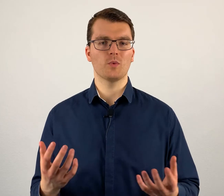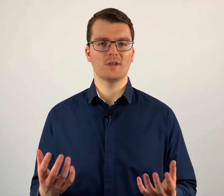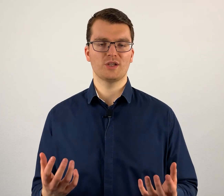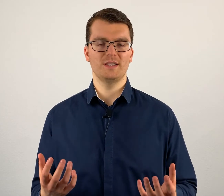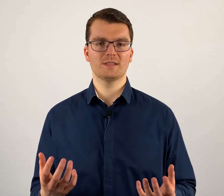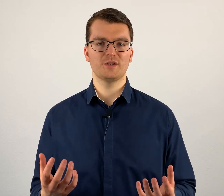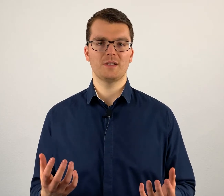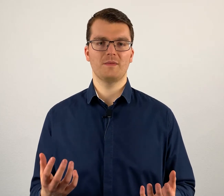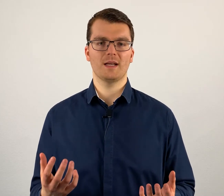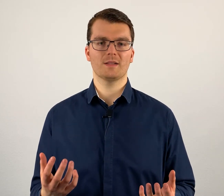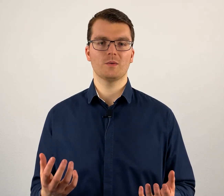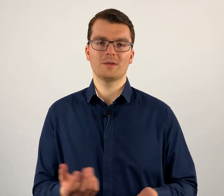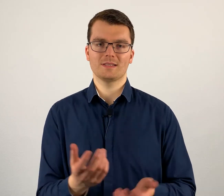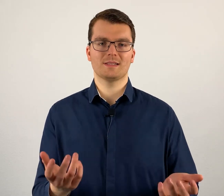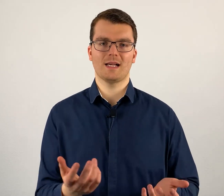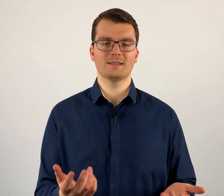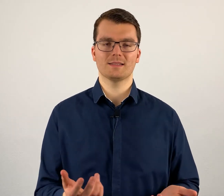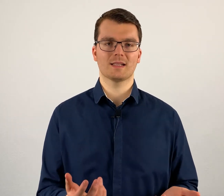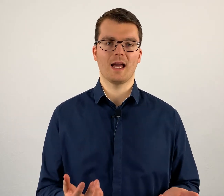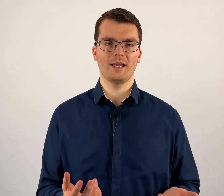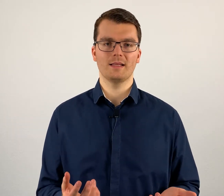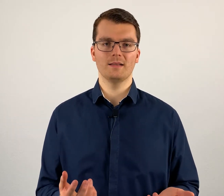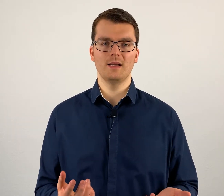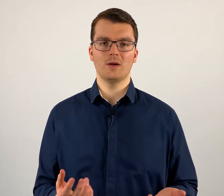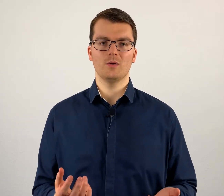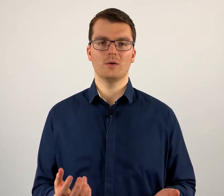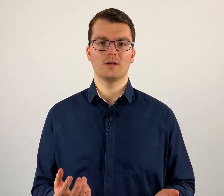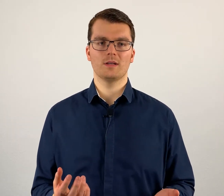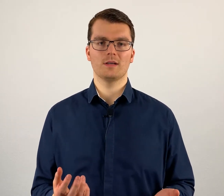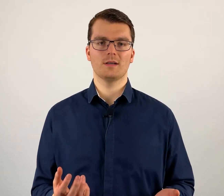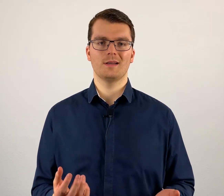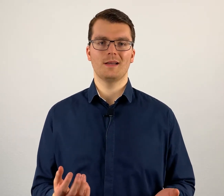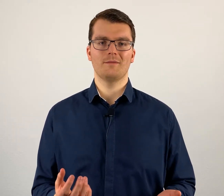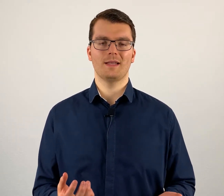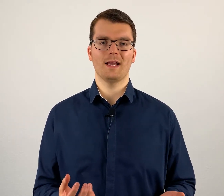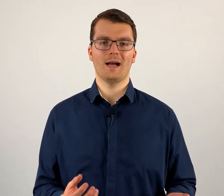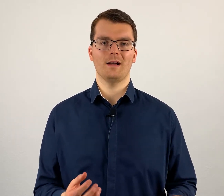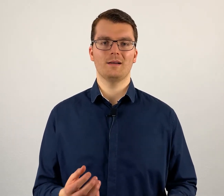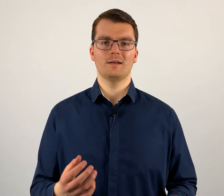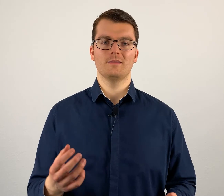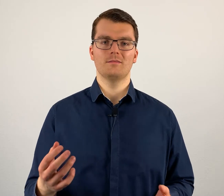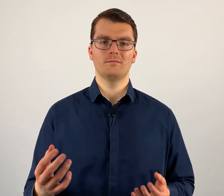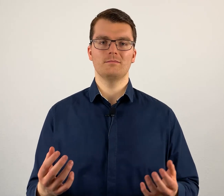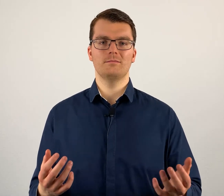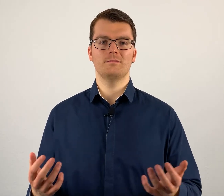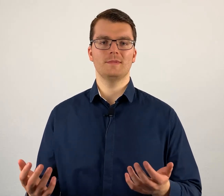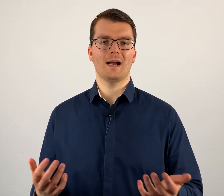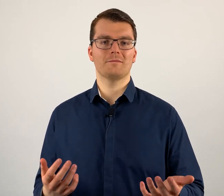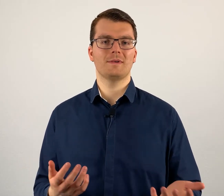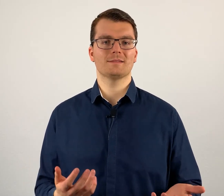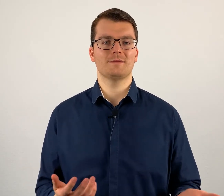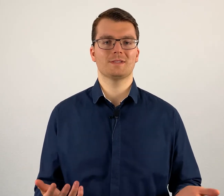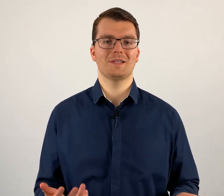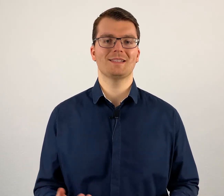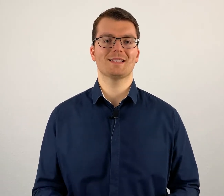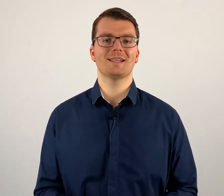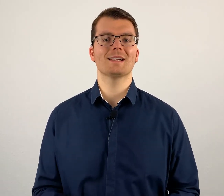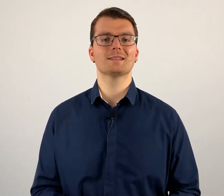Unterschiede zwischen den Variationen oder ist das alles das Gleiche? Und wenn ja, ja, was soll ich jetzt als erstes